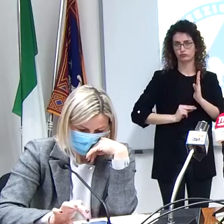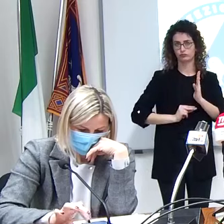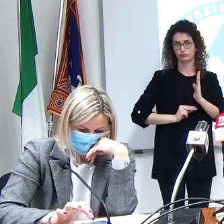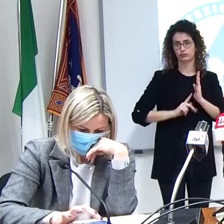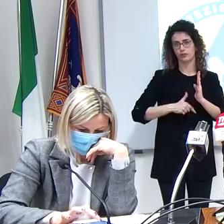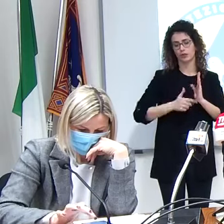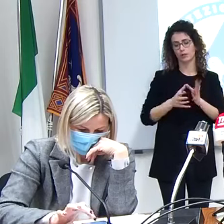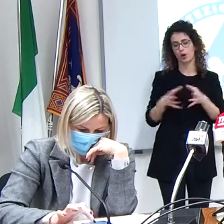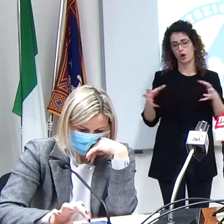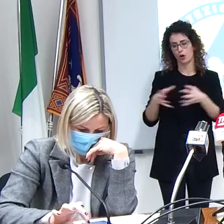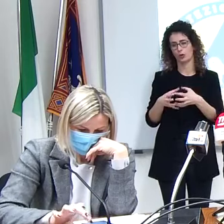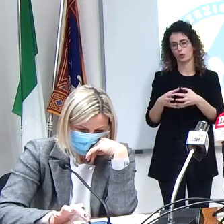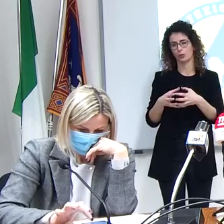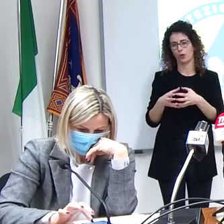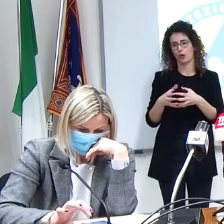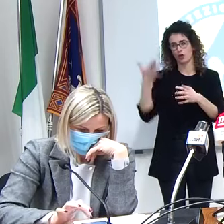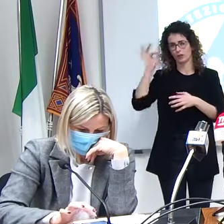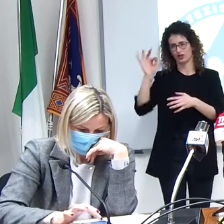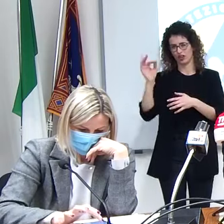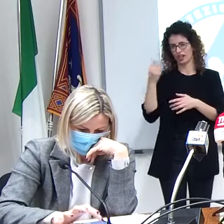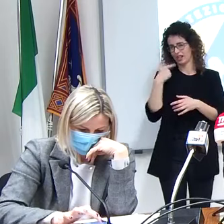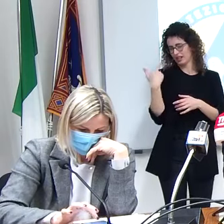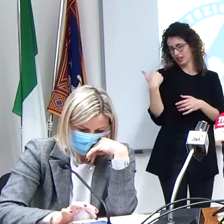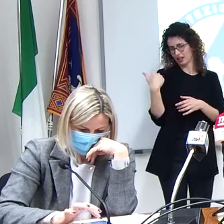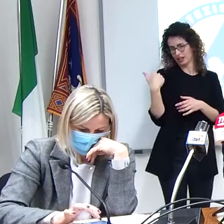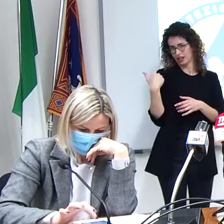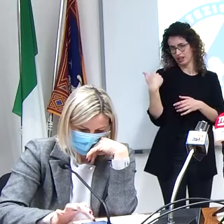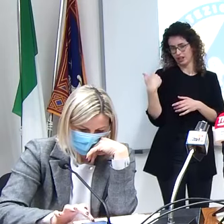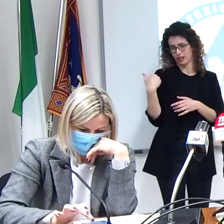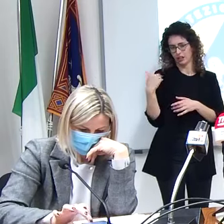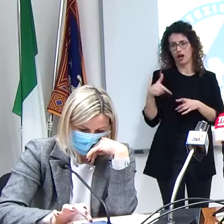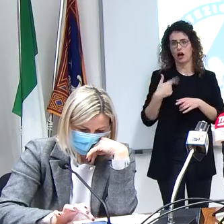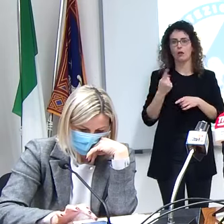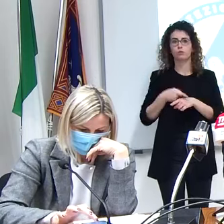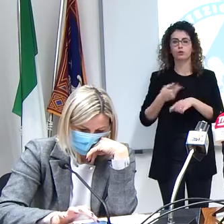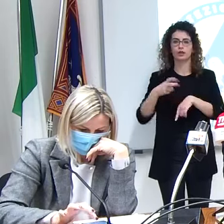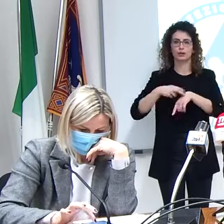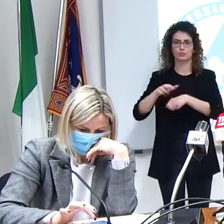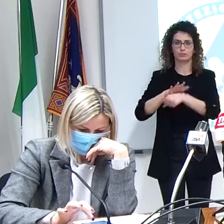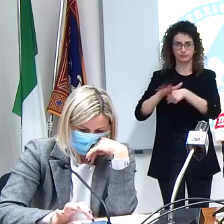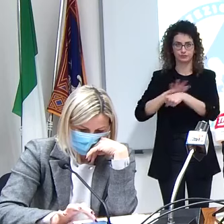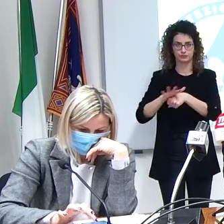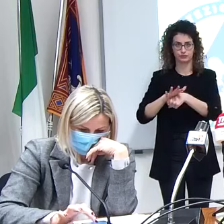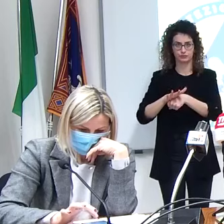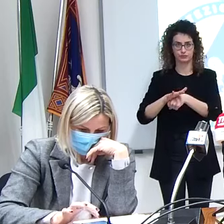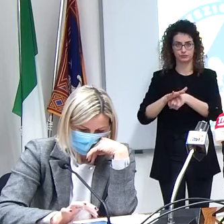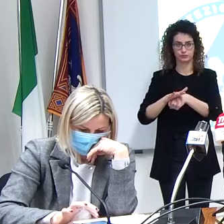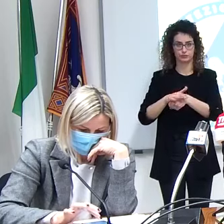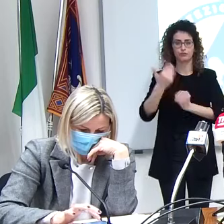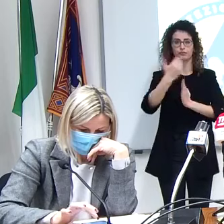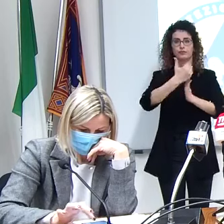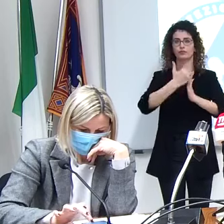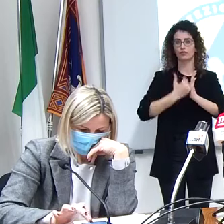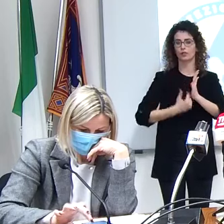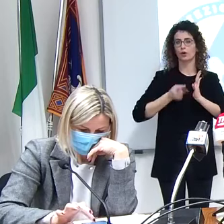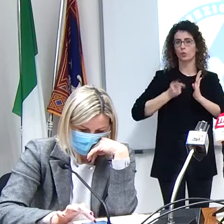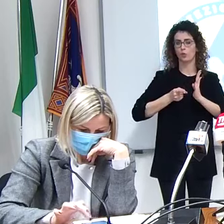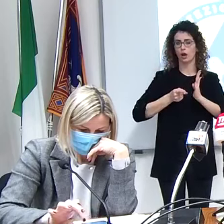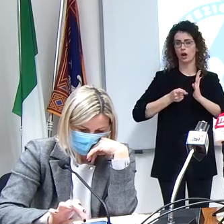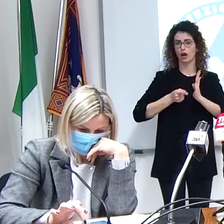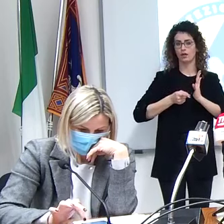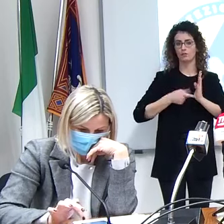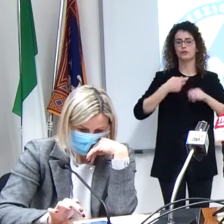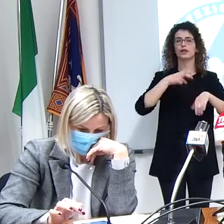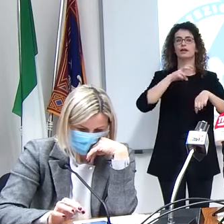specialisti di cui vi parlavo prima ma con il grande contributo della medicina generale è un protocollo che vede i